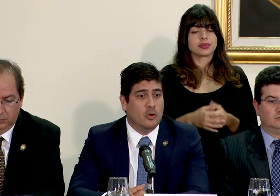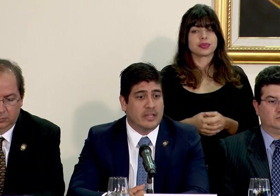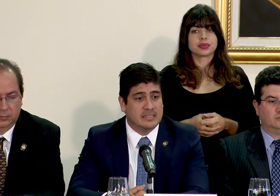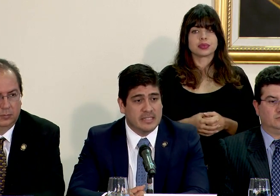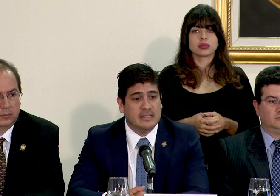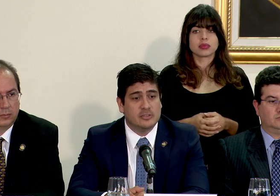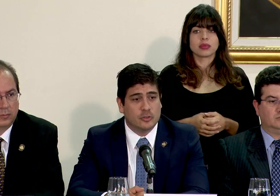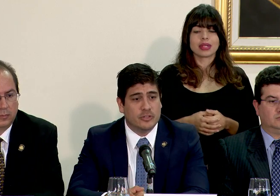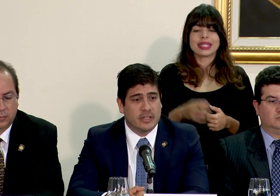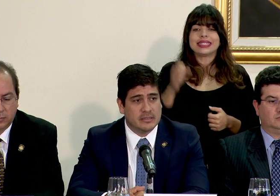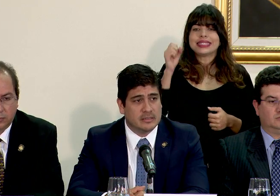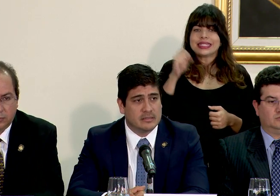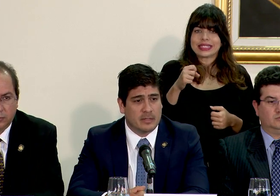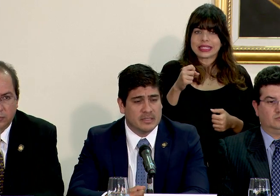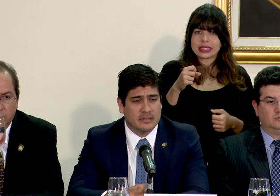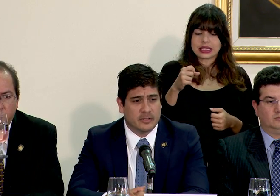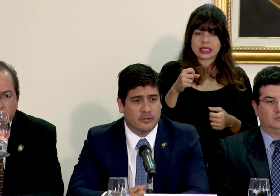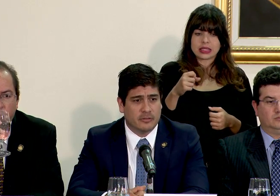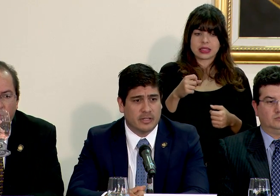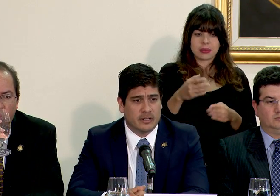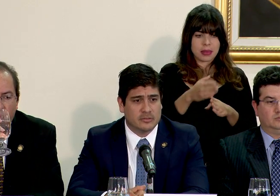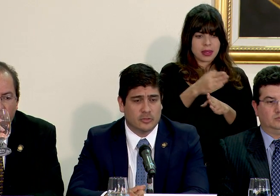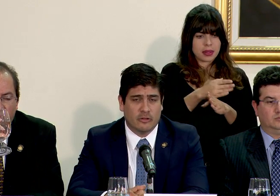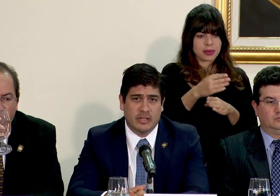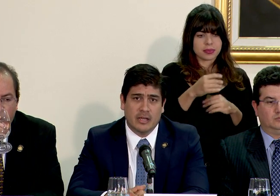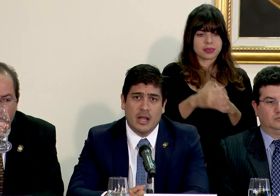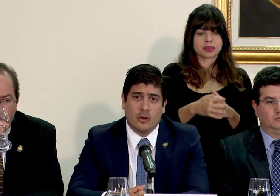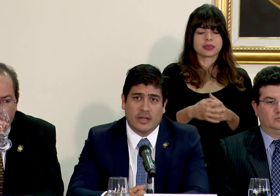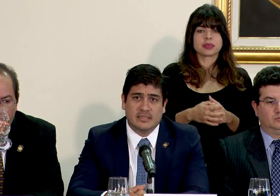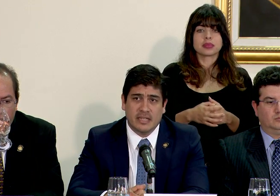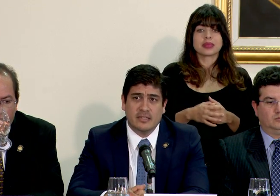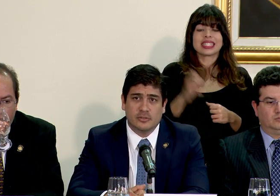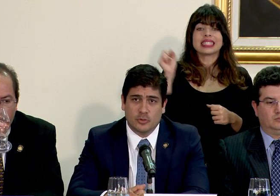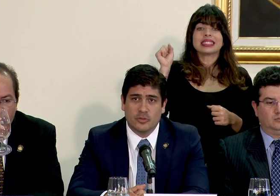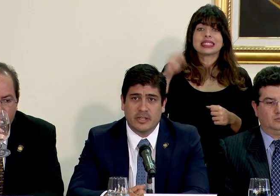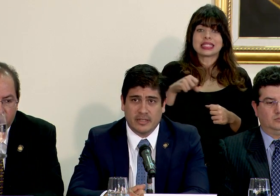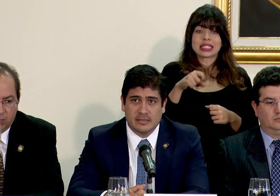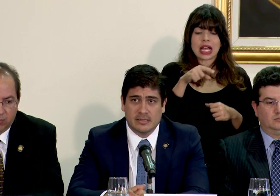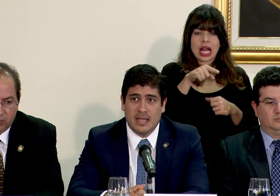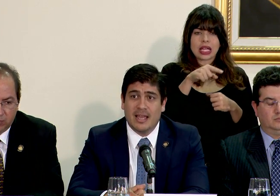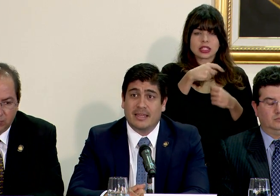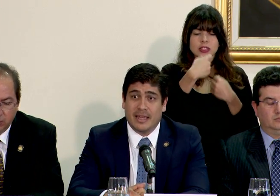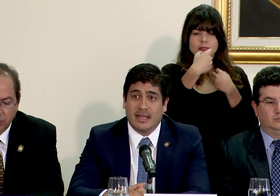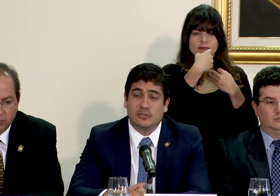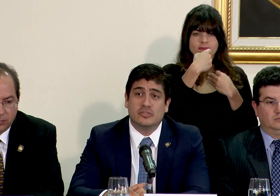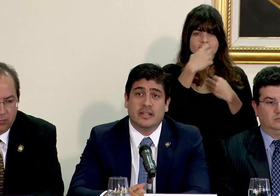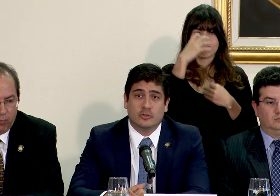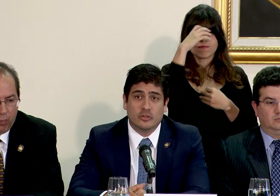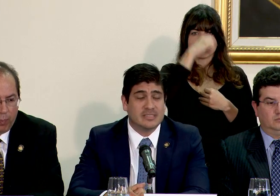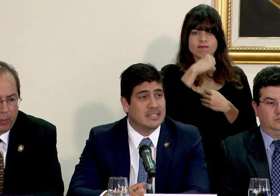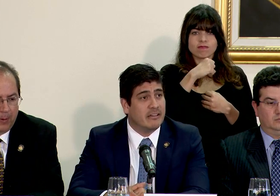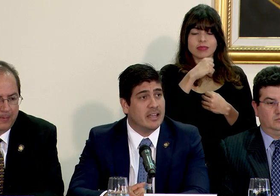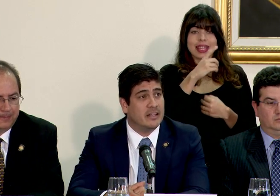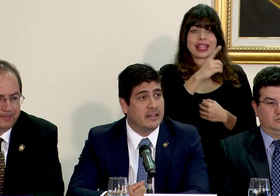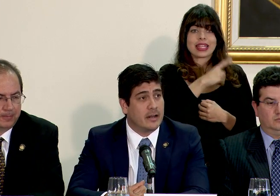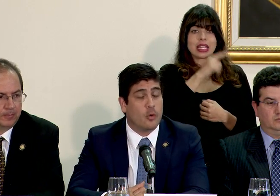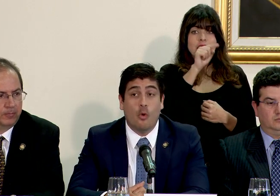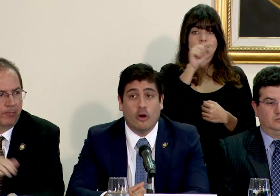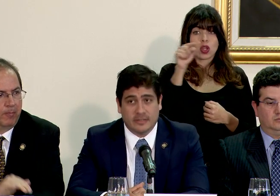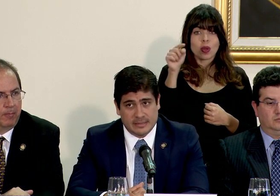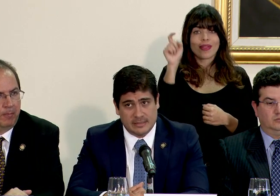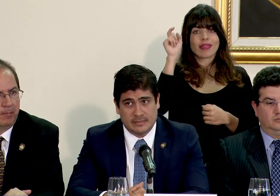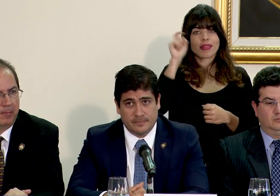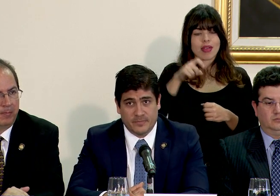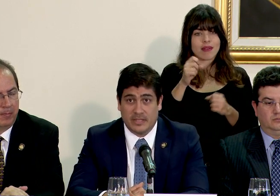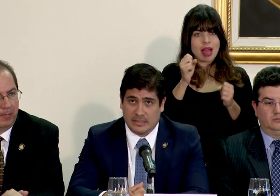Lo que sí instruye es, tal vez la anterior no entra en esto todavía, lo que sí instruye es que estos directores deben generar